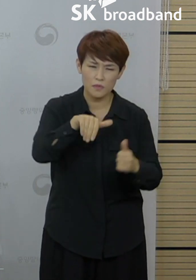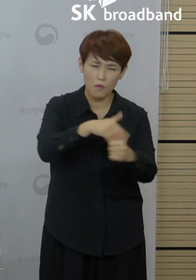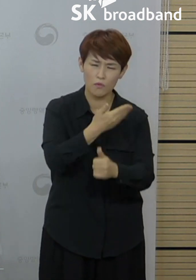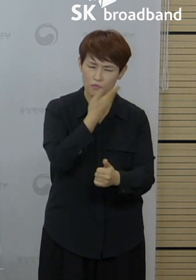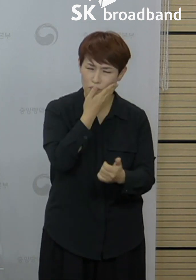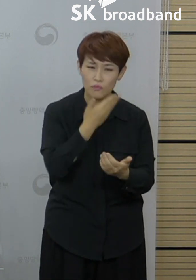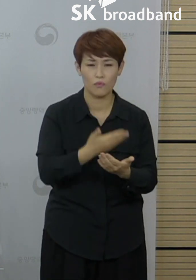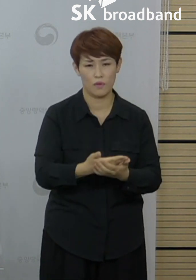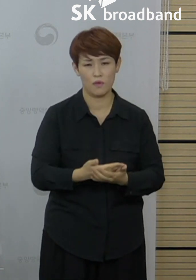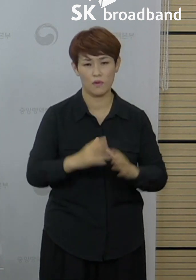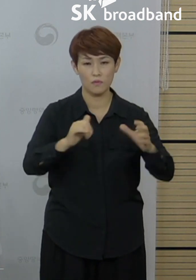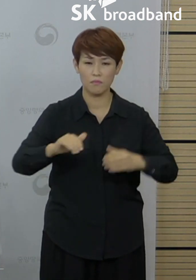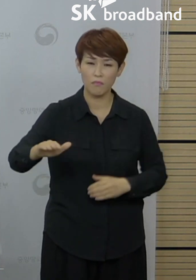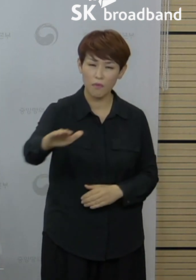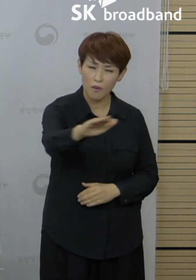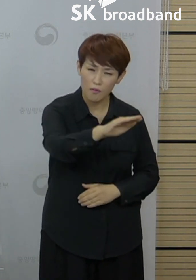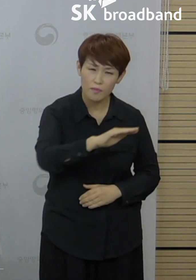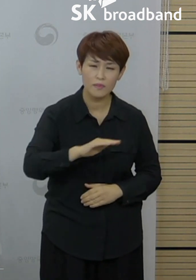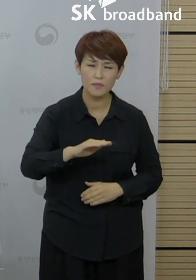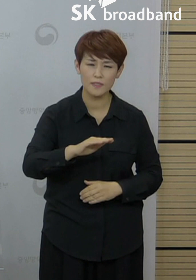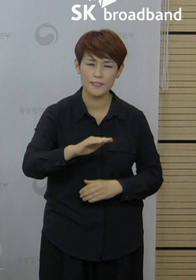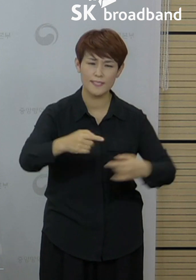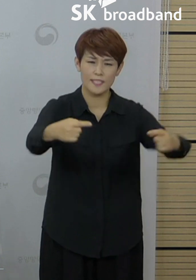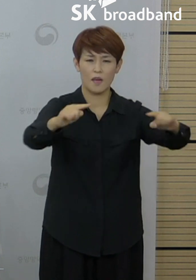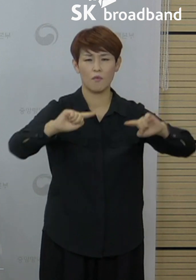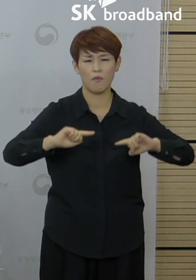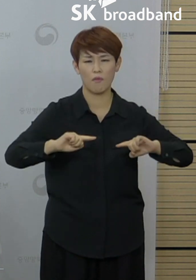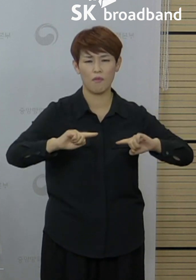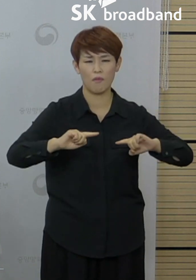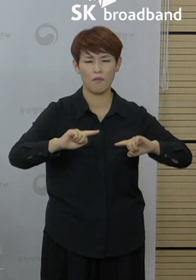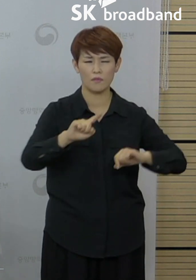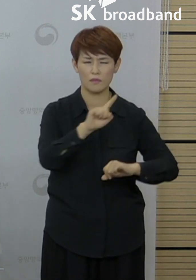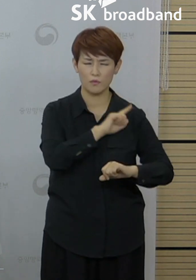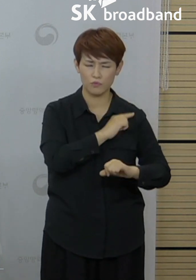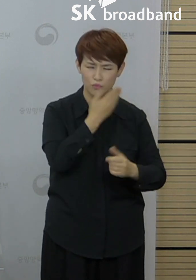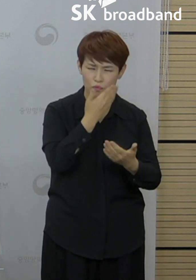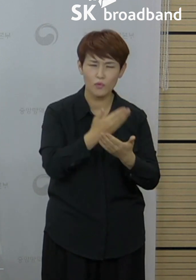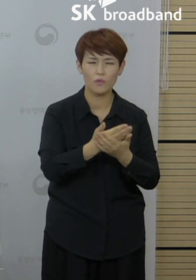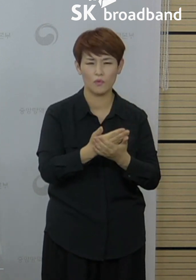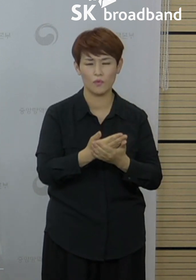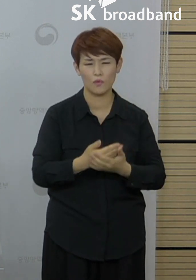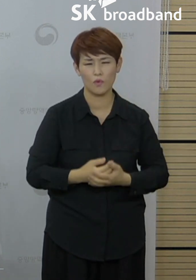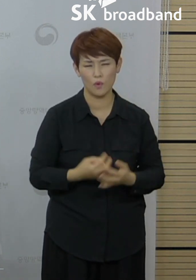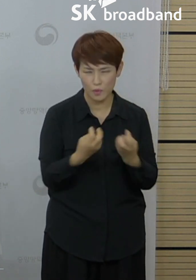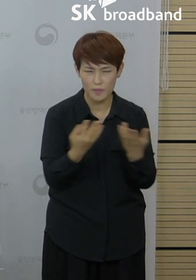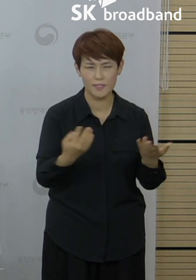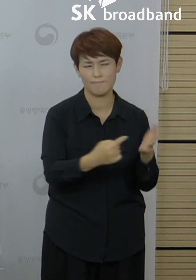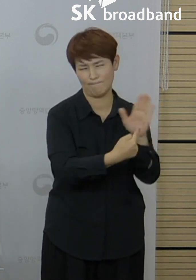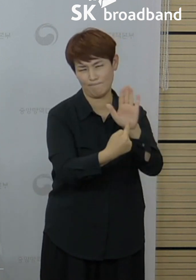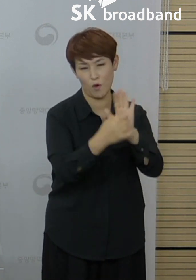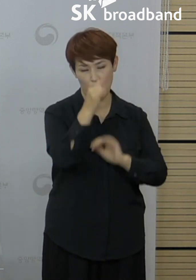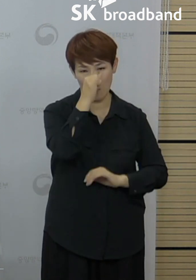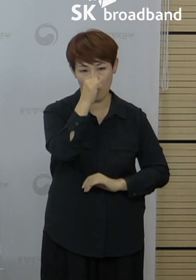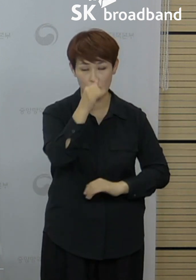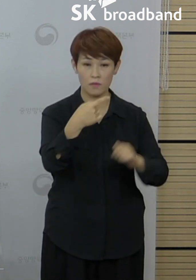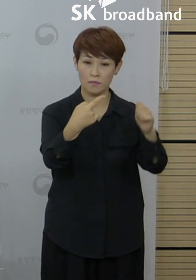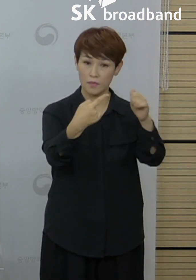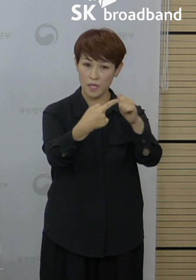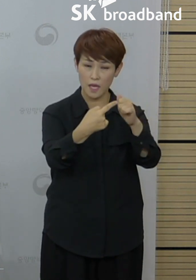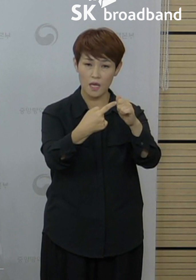또 국민 한 사람 한 사람의 참여만이 현 위기를 꺾을 수가 있습니다. 첫째,